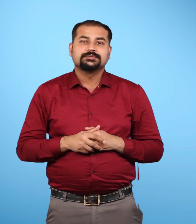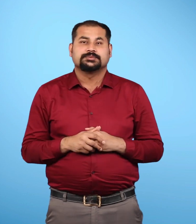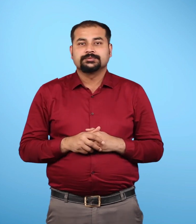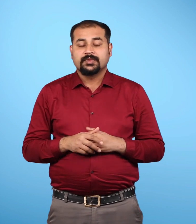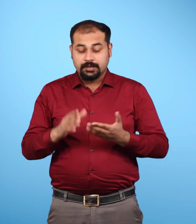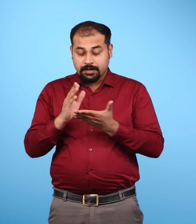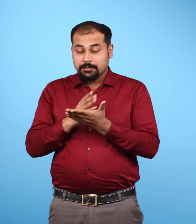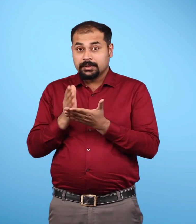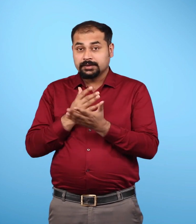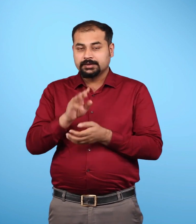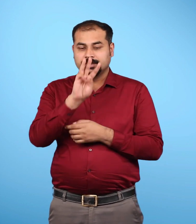प्रिष्ठ संख्या 37